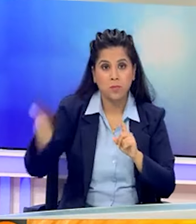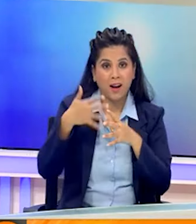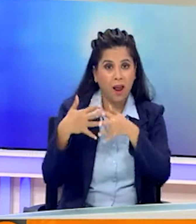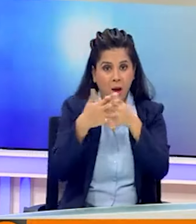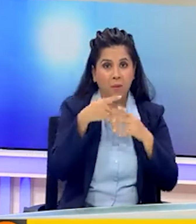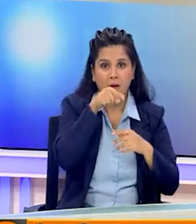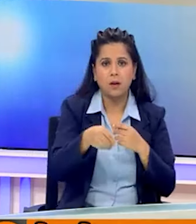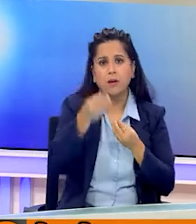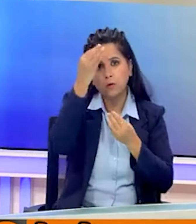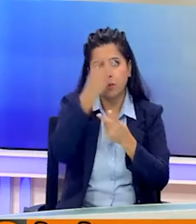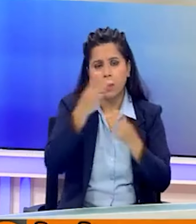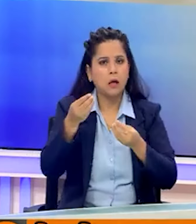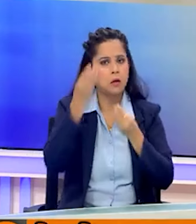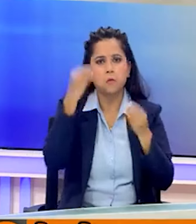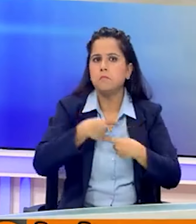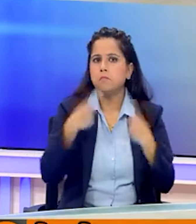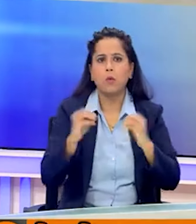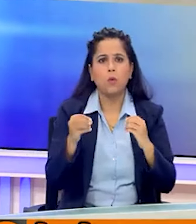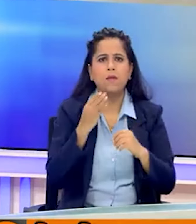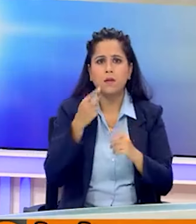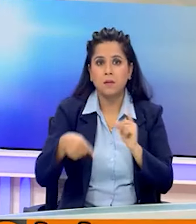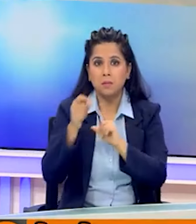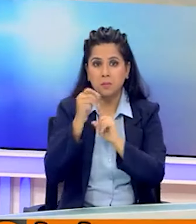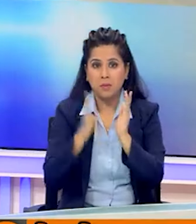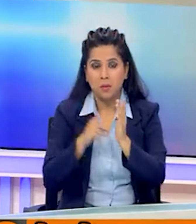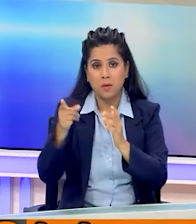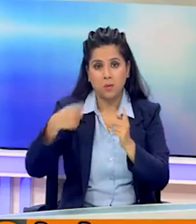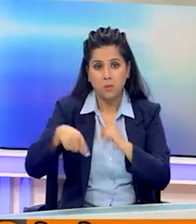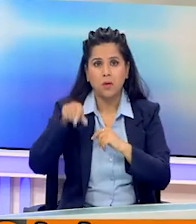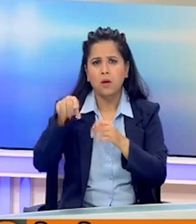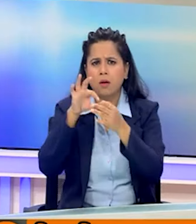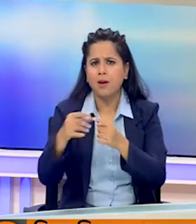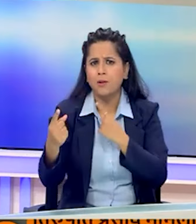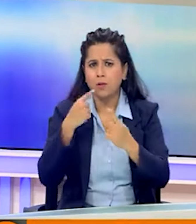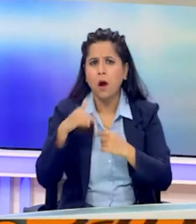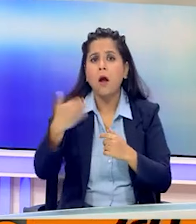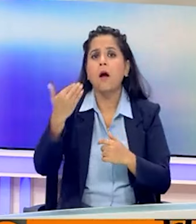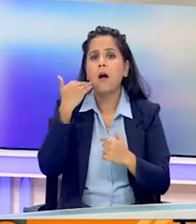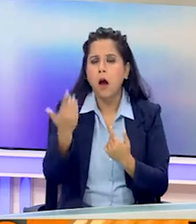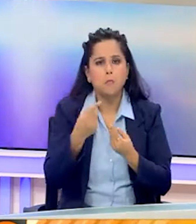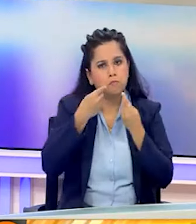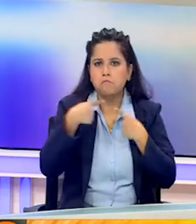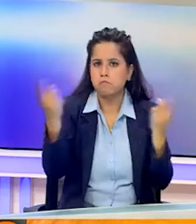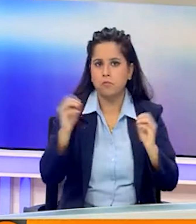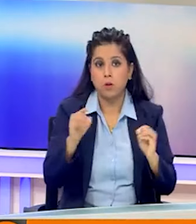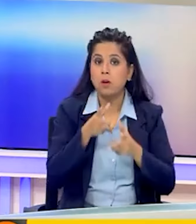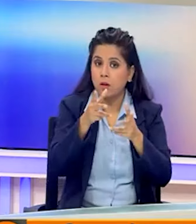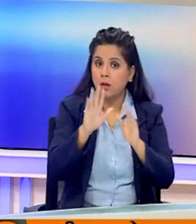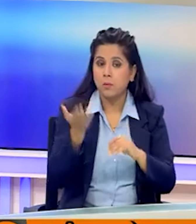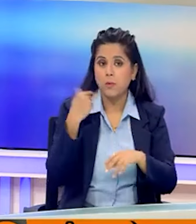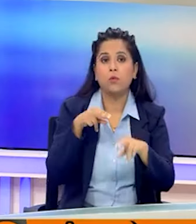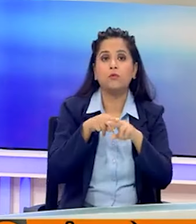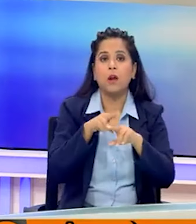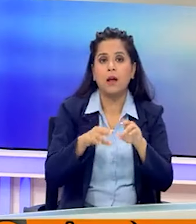बारे में जानकारी नहीं दी कि वो इस्ट्राइली प्रभूख नेतनियाहों से इस संबंध में बात कब करेंगे। साथ ही आपको बता दे की बीते